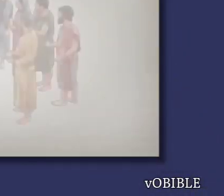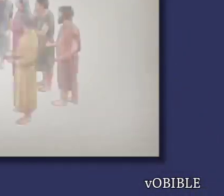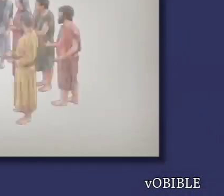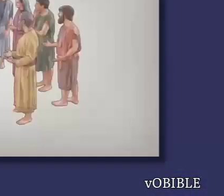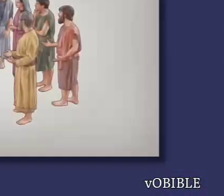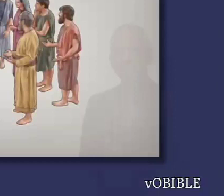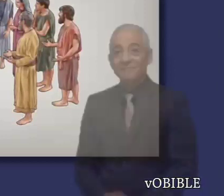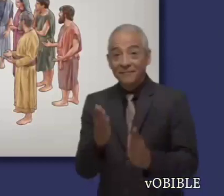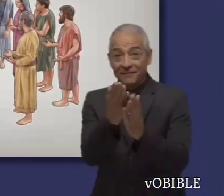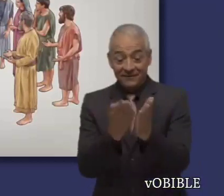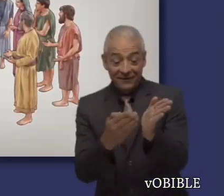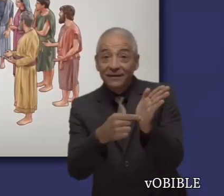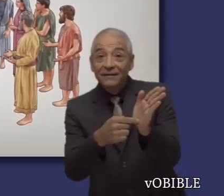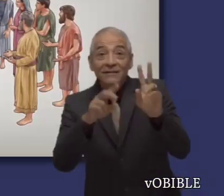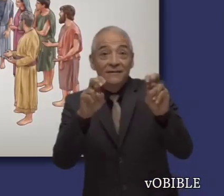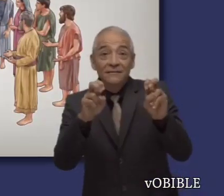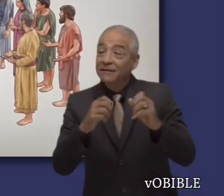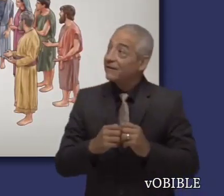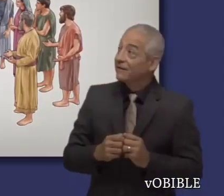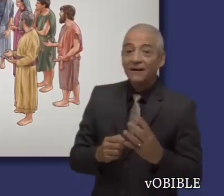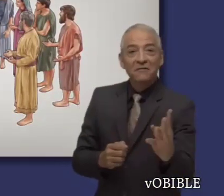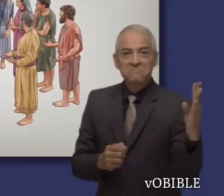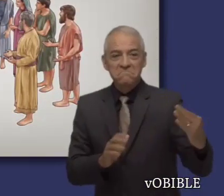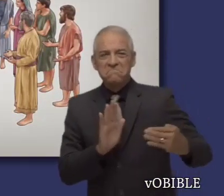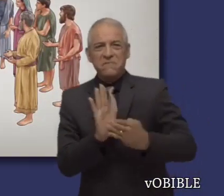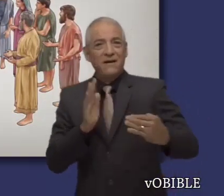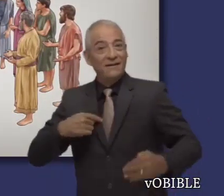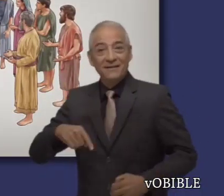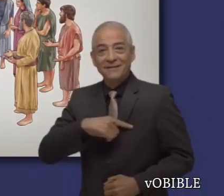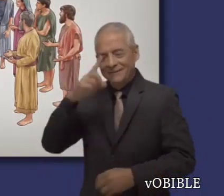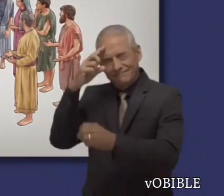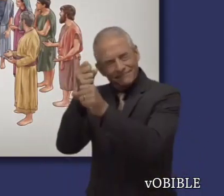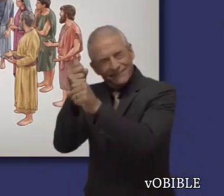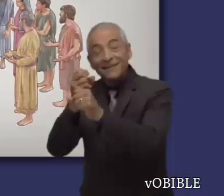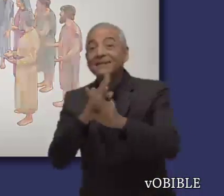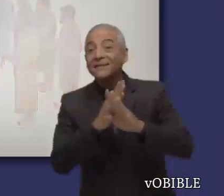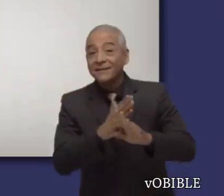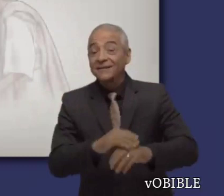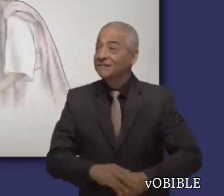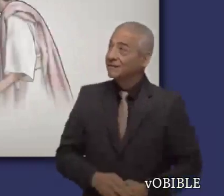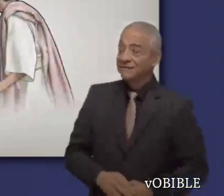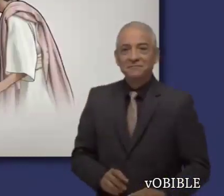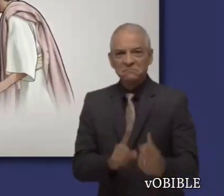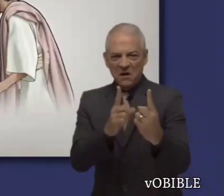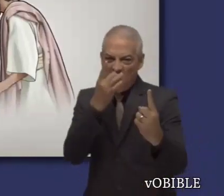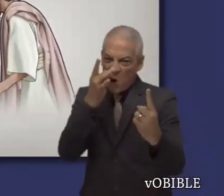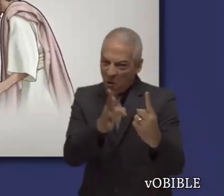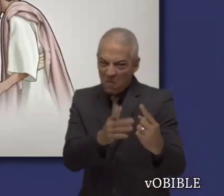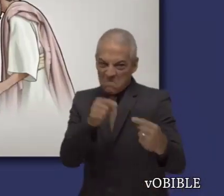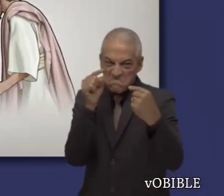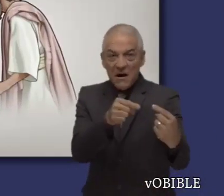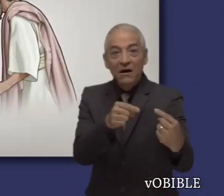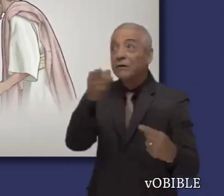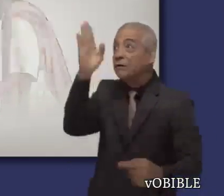La carta destaca la necesidad de demostrar fe y aguante al enfrentar las pruebas, del no cometer pecados que nos hagan